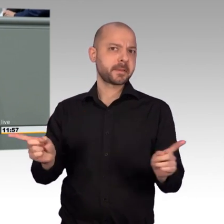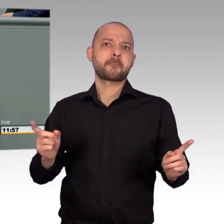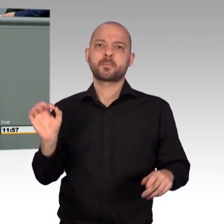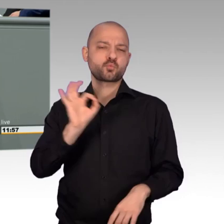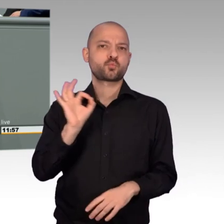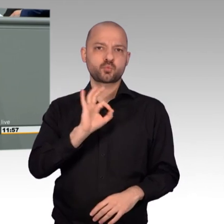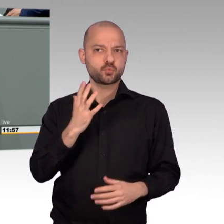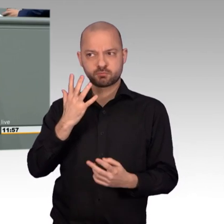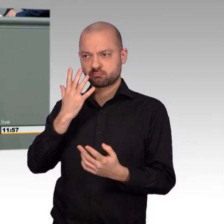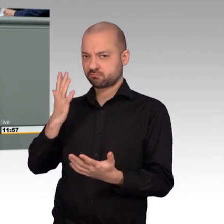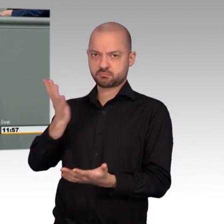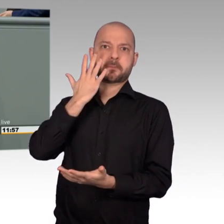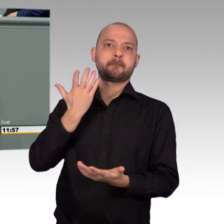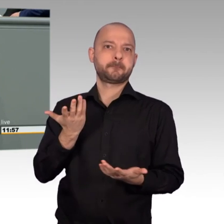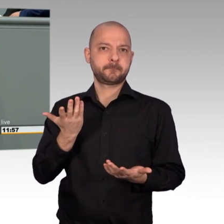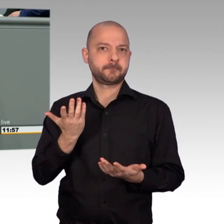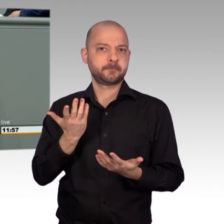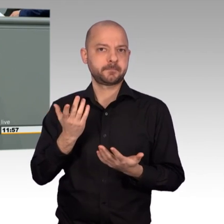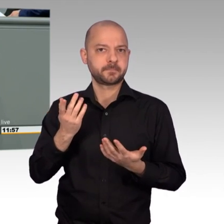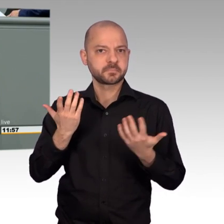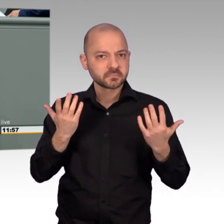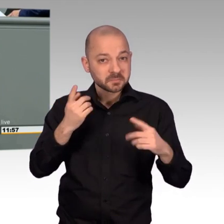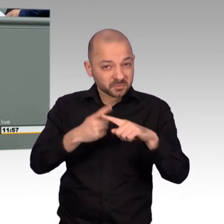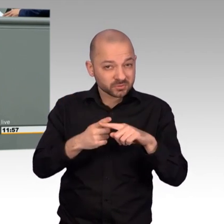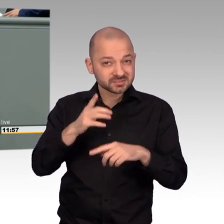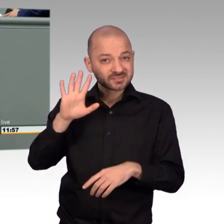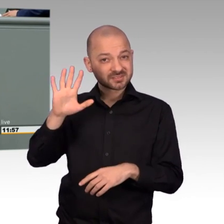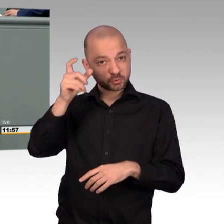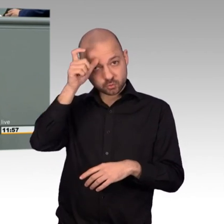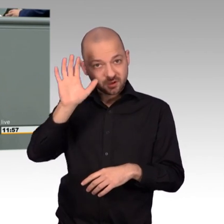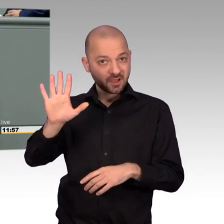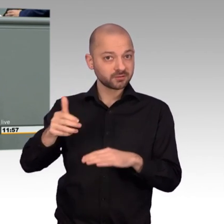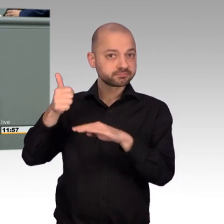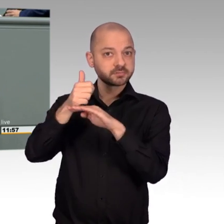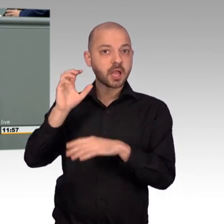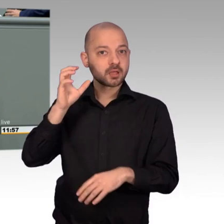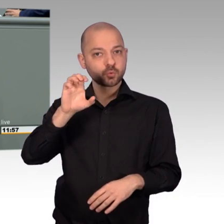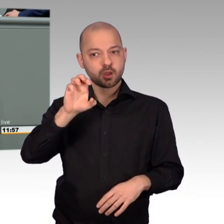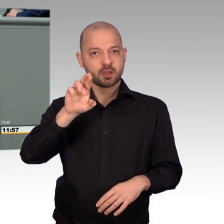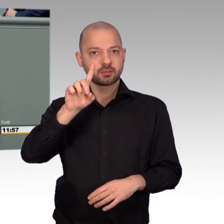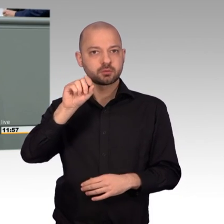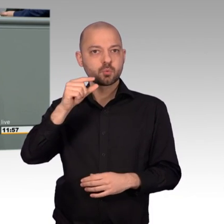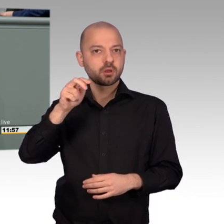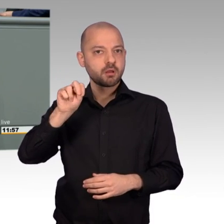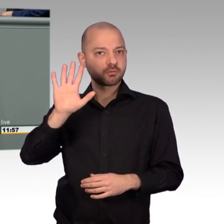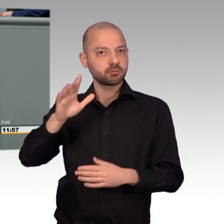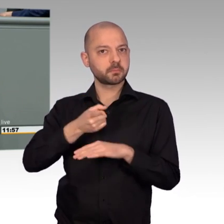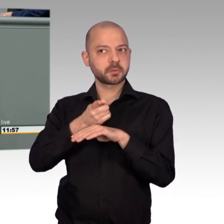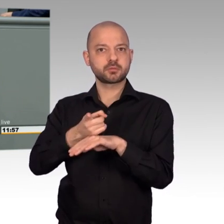Gewalteskalation. Und gleichgültig werden einfach weitere Rüstungsexporte genehmigt. Und die Bundesregierung schaut seit